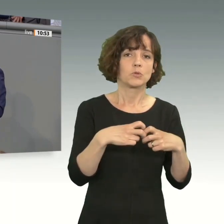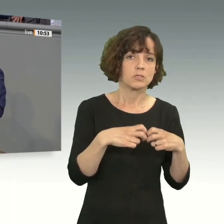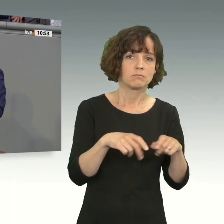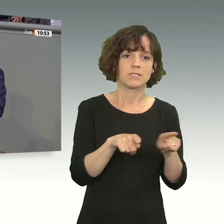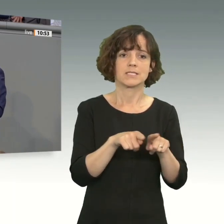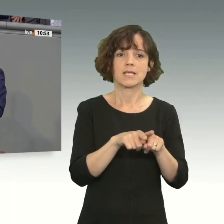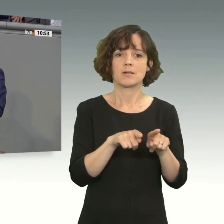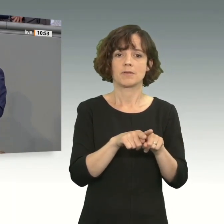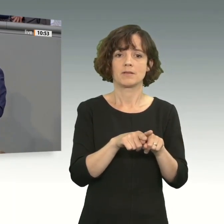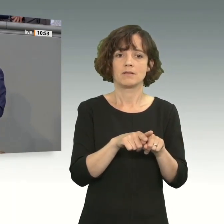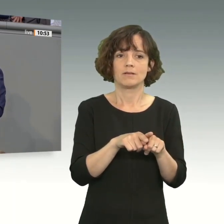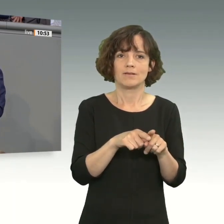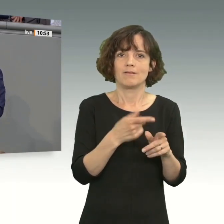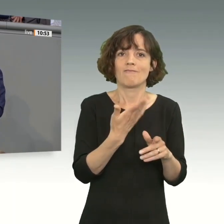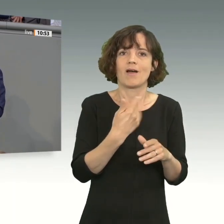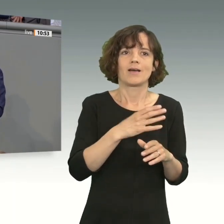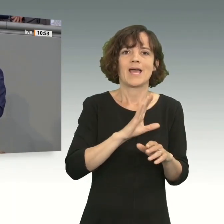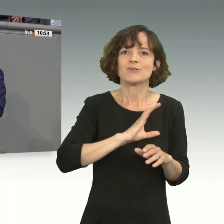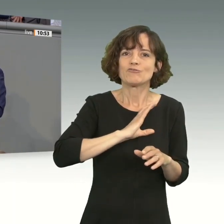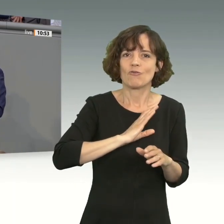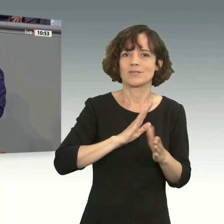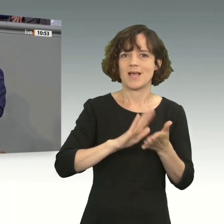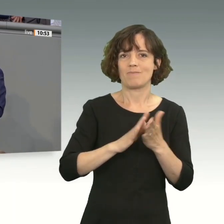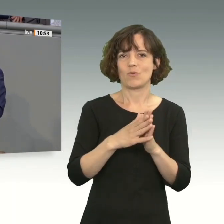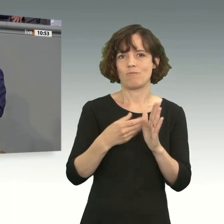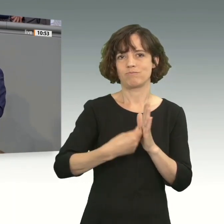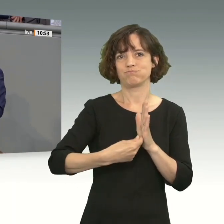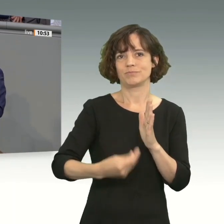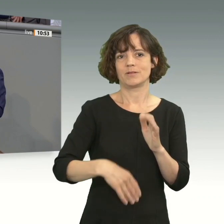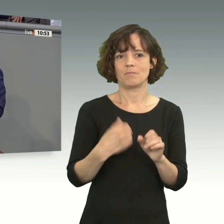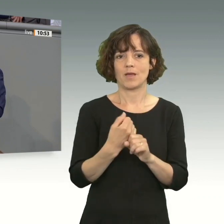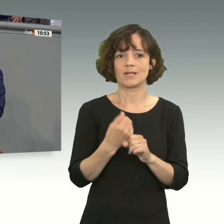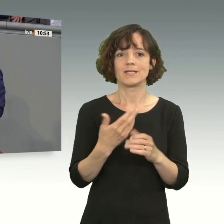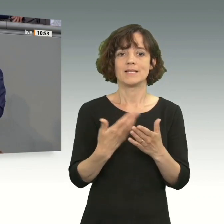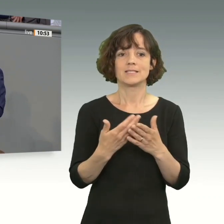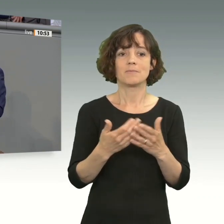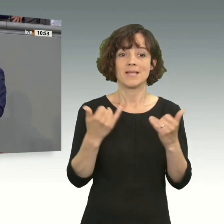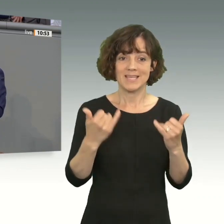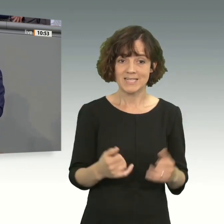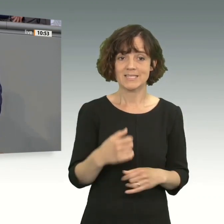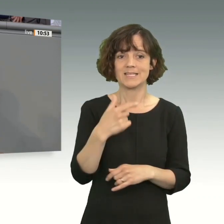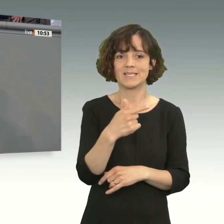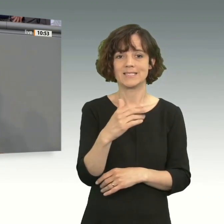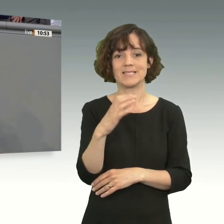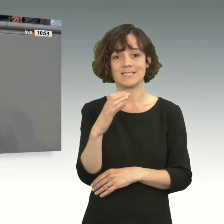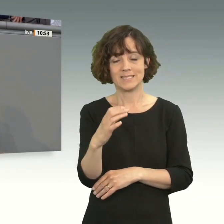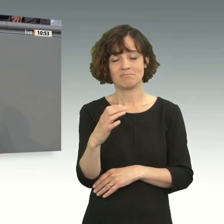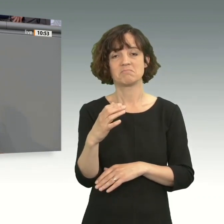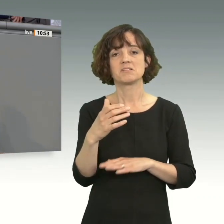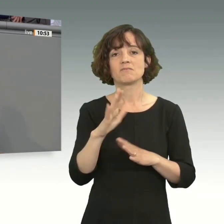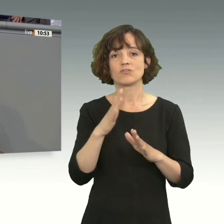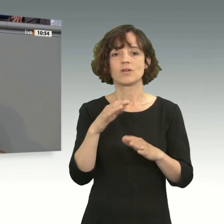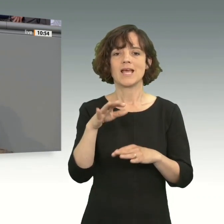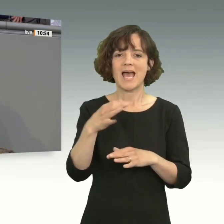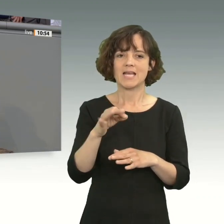Brüssel, war gar nicht in der Lage, ein Abkommen zu schließen. Deshalb ist jetzt TTC sehr wahrscheinlich die einzig